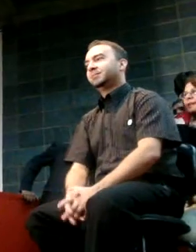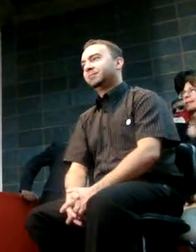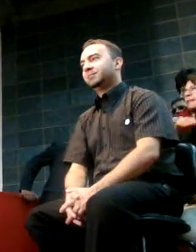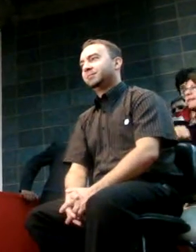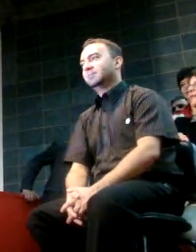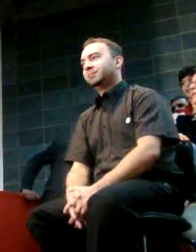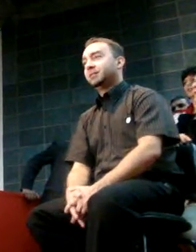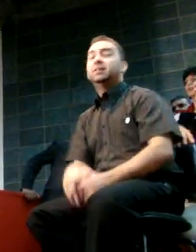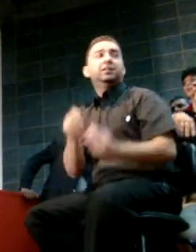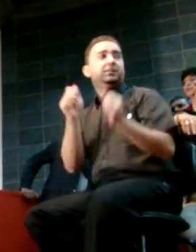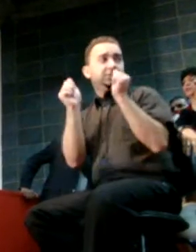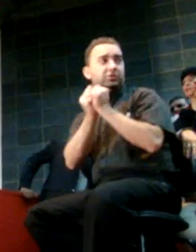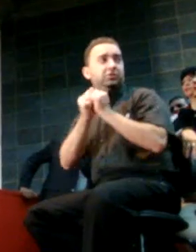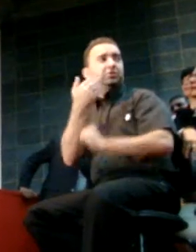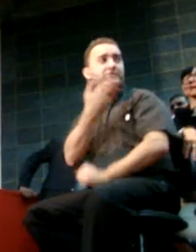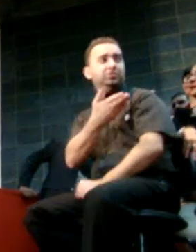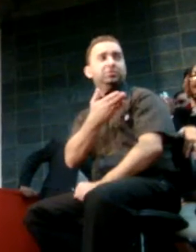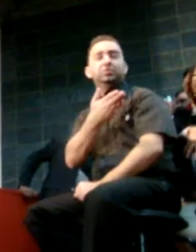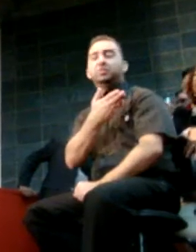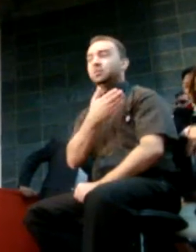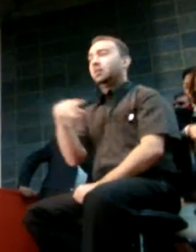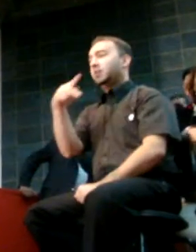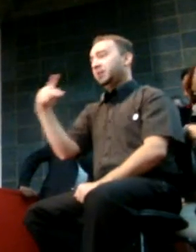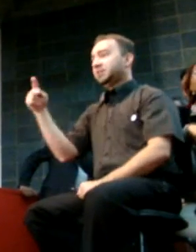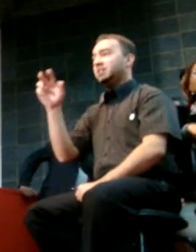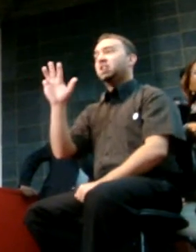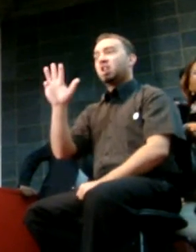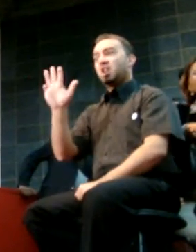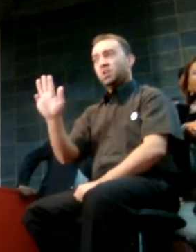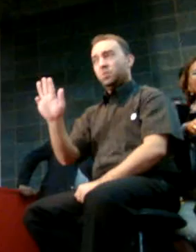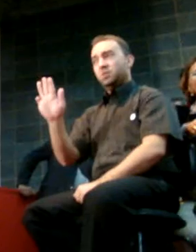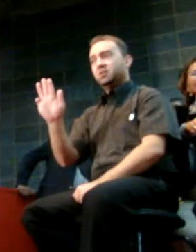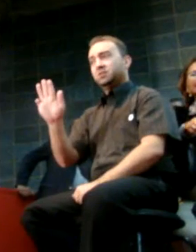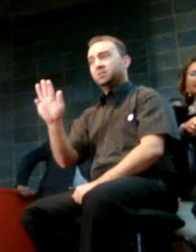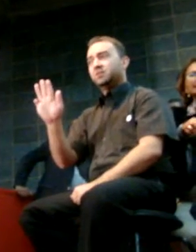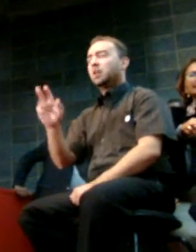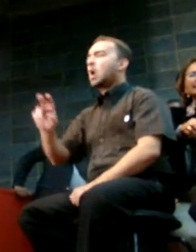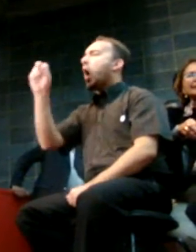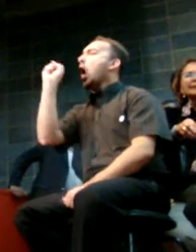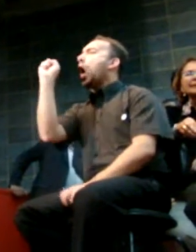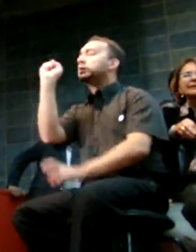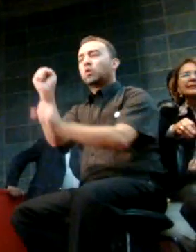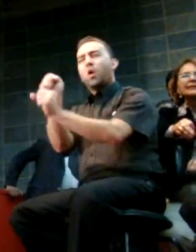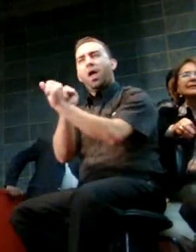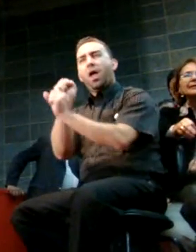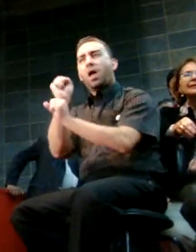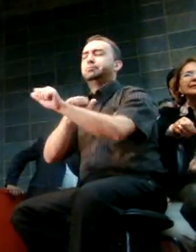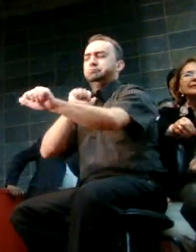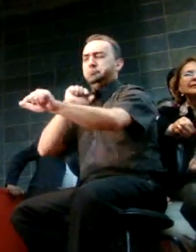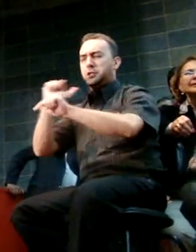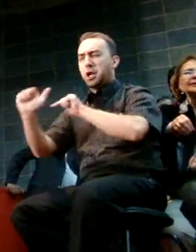Que ao lado do presidente Lula, nesses oito anos, trabalhou por um Brasil melhor,